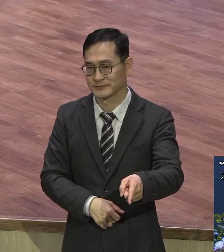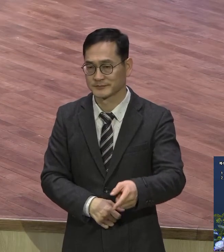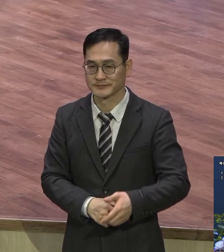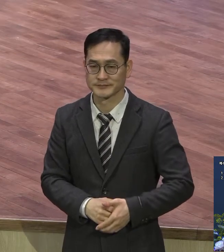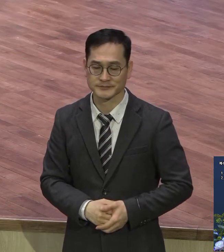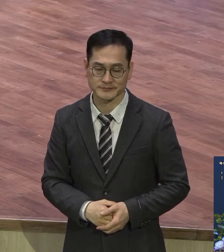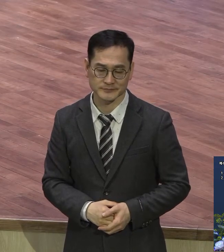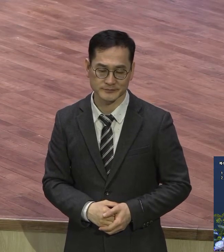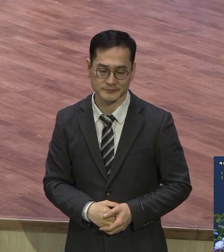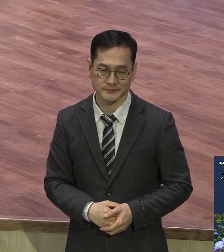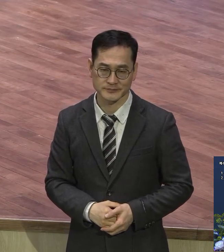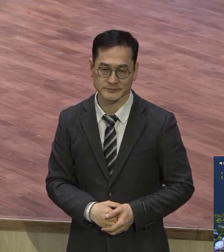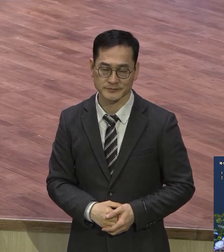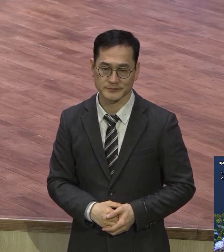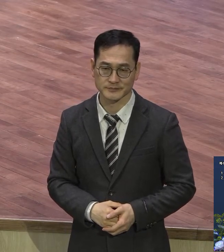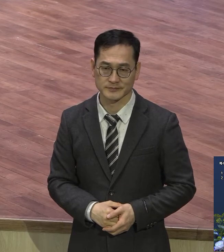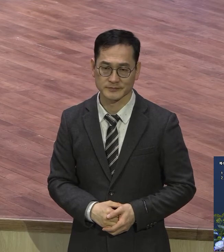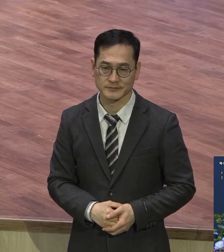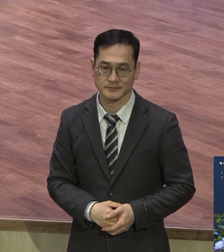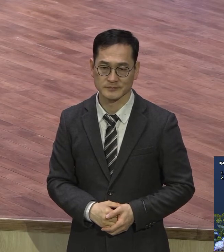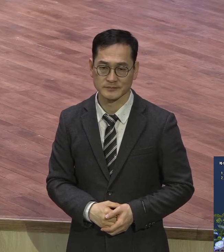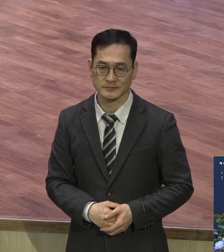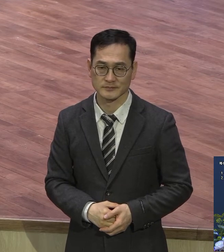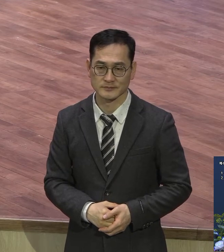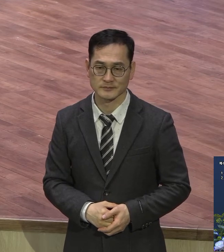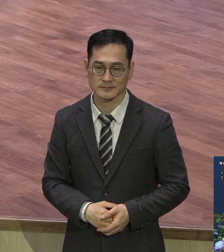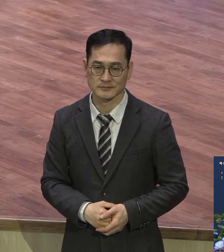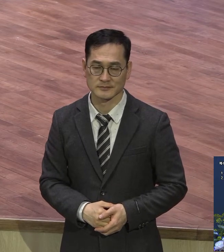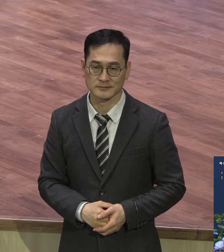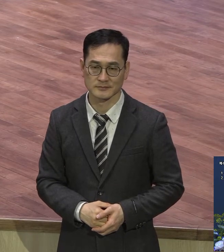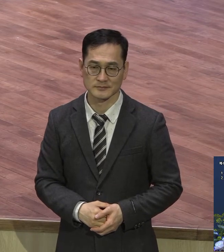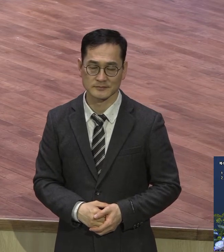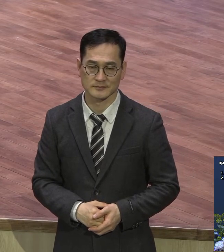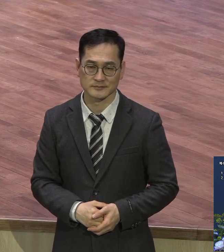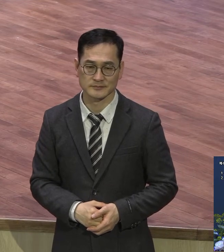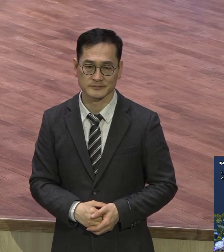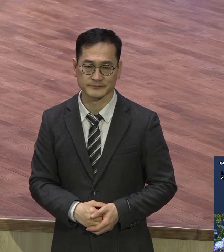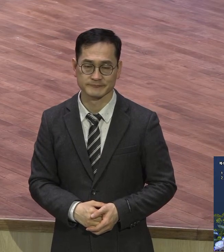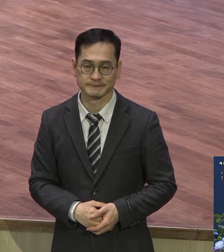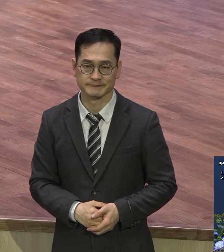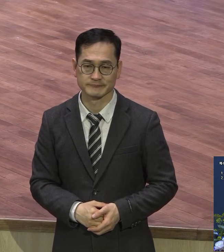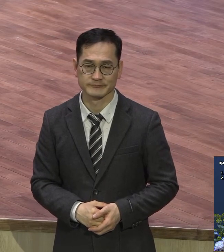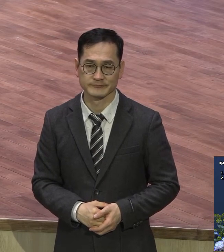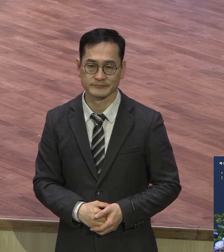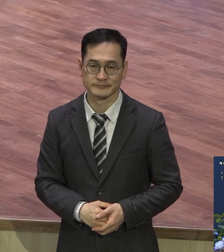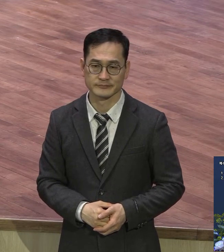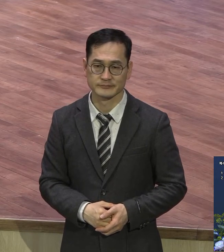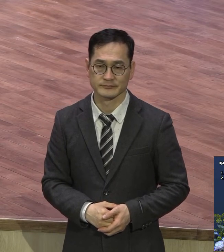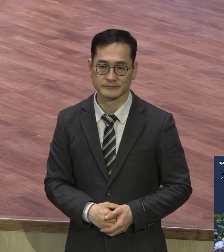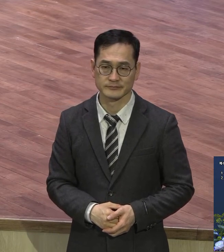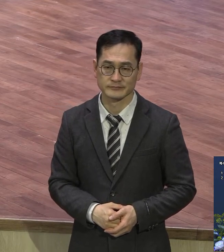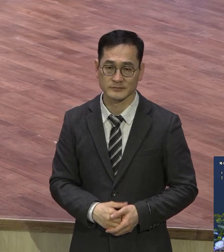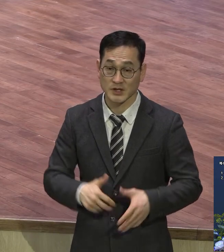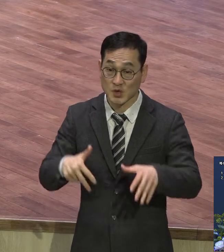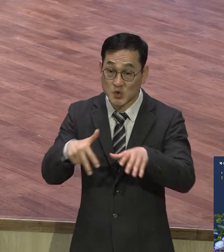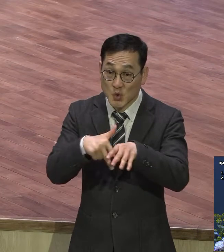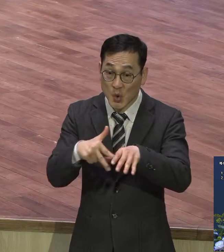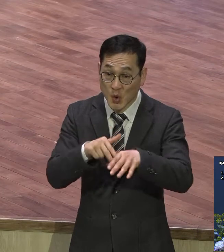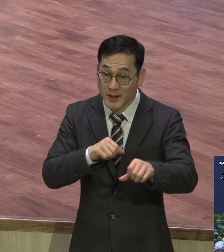요즘 지구지원의 종교인들이 얼마나 진짜 속고 속이고 있습니까 의롭게